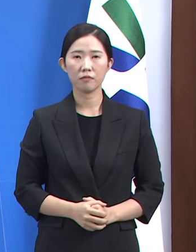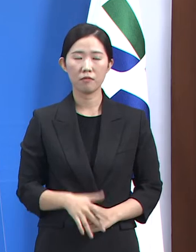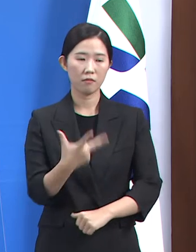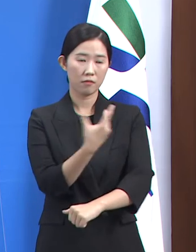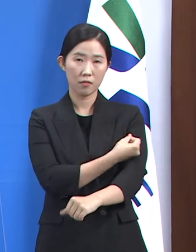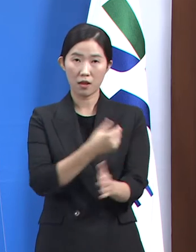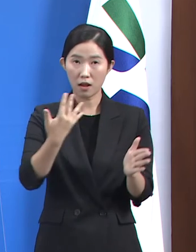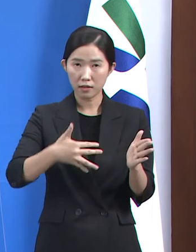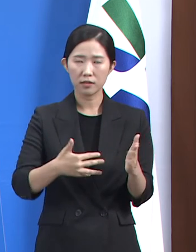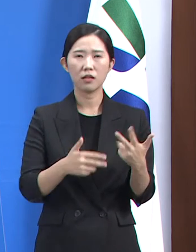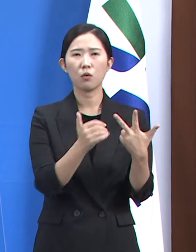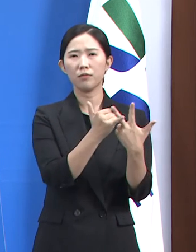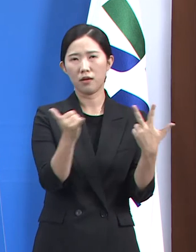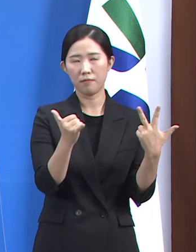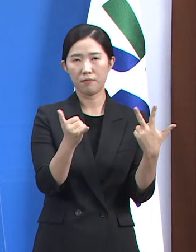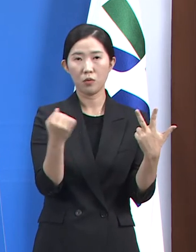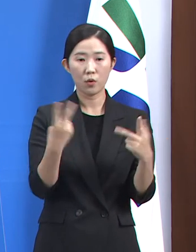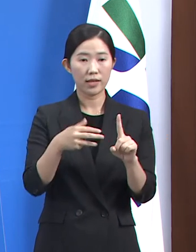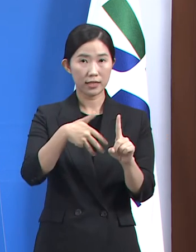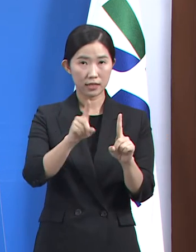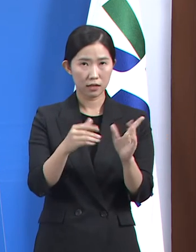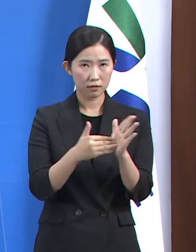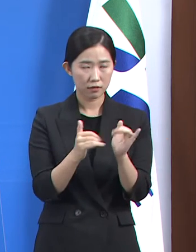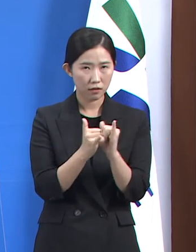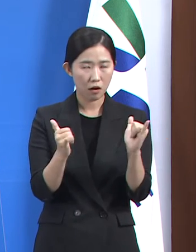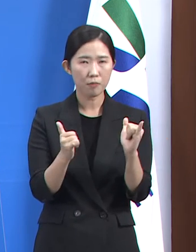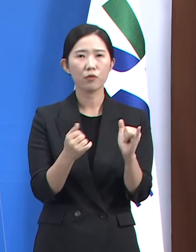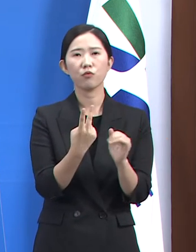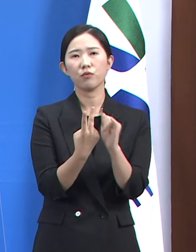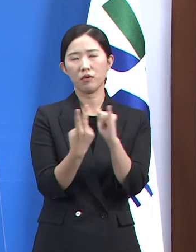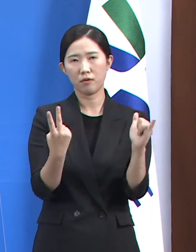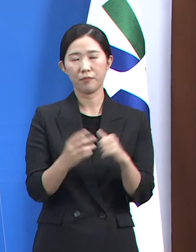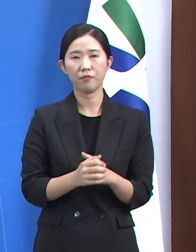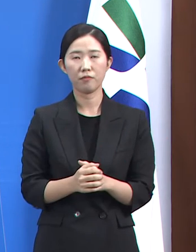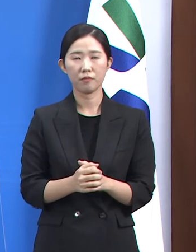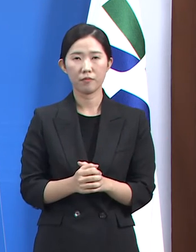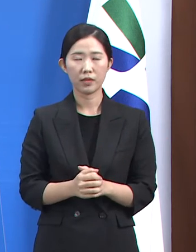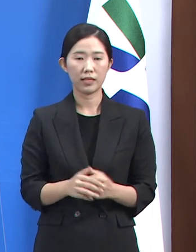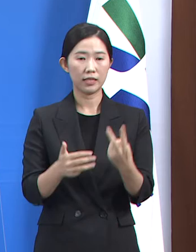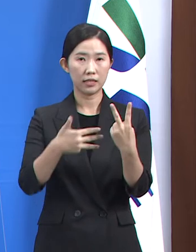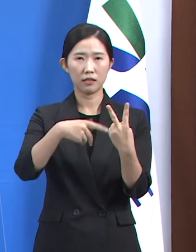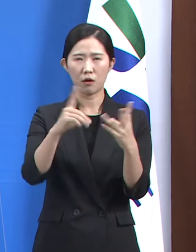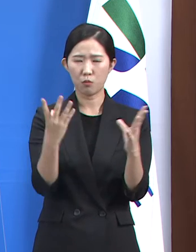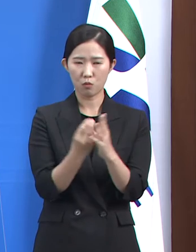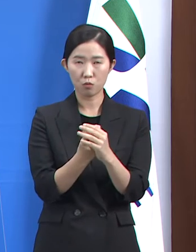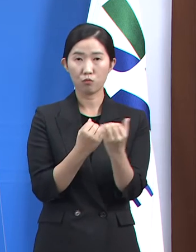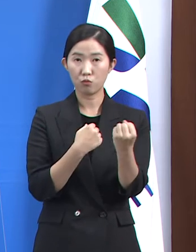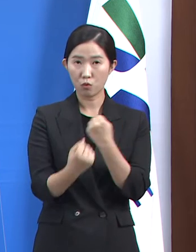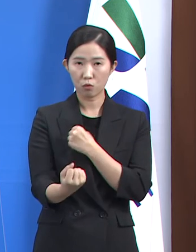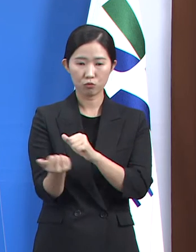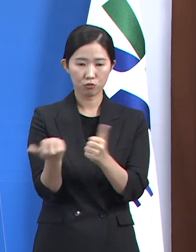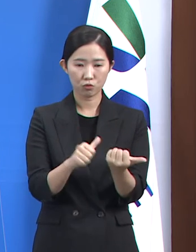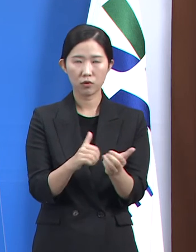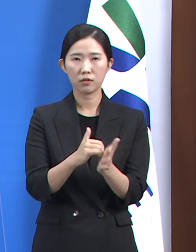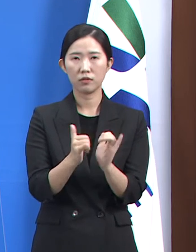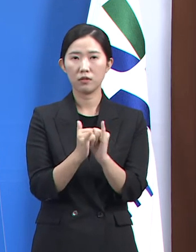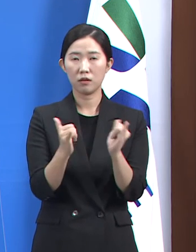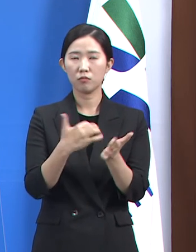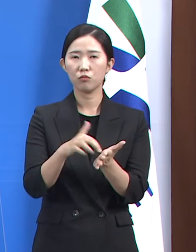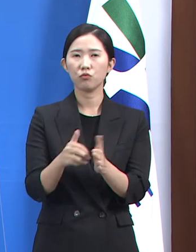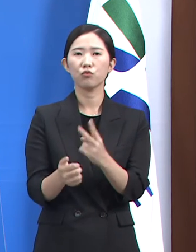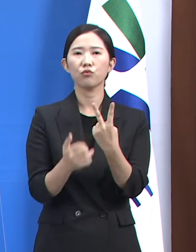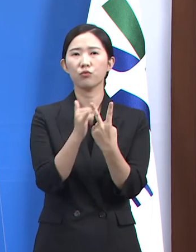미접종자는 7명, 1차 접종 완료자는 2명입니다. 백신 접종 완료자 중에서 두 분이 사망하셨습니다.